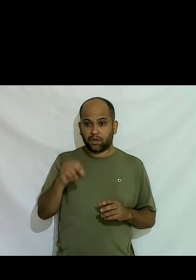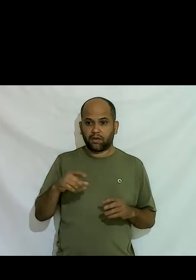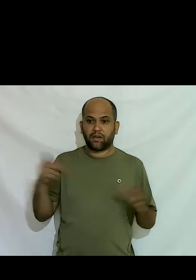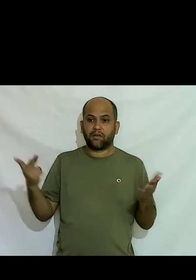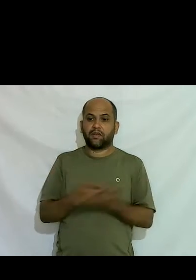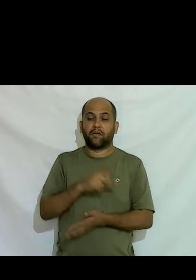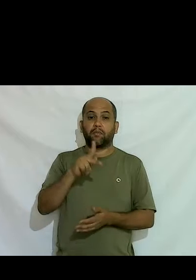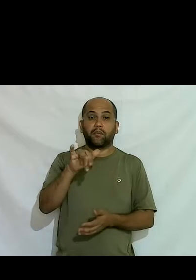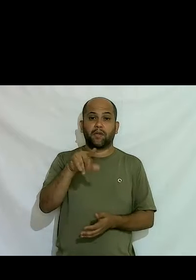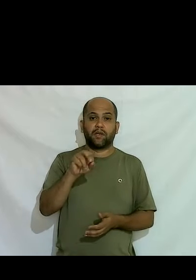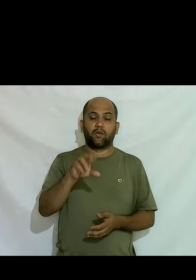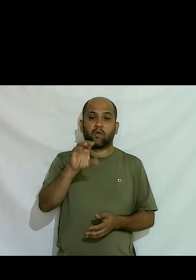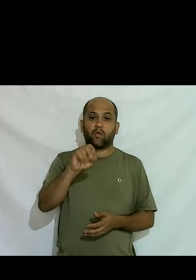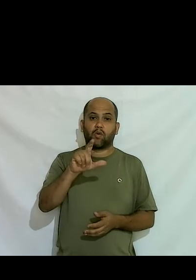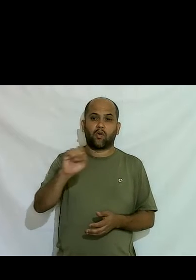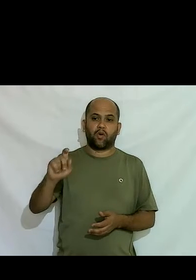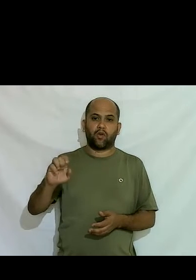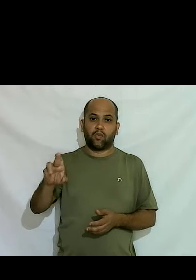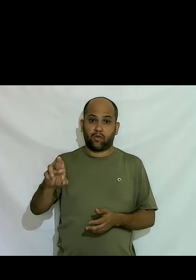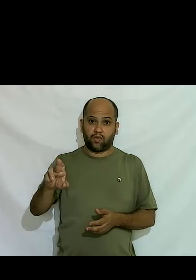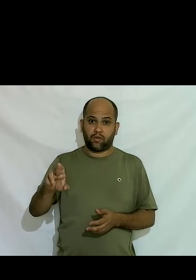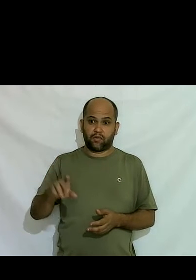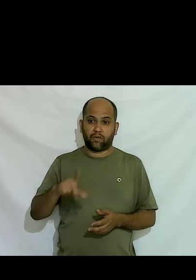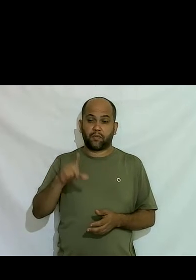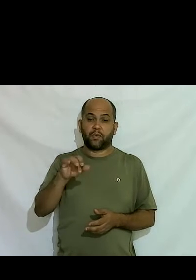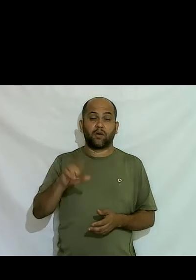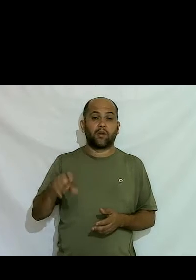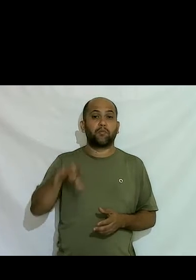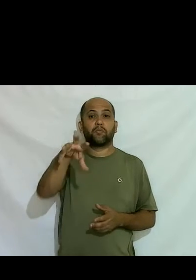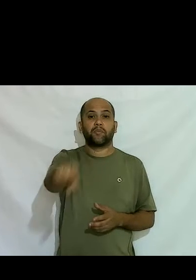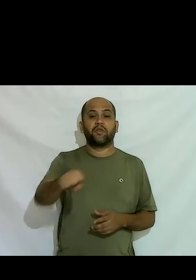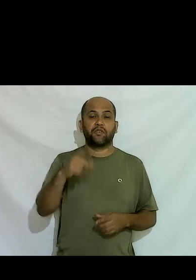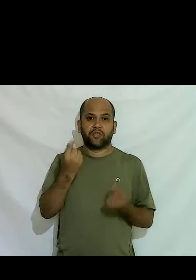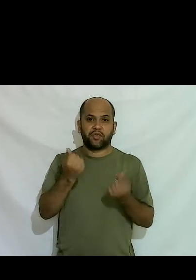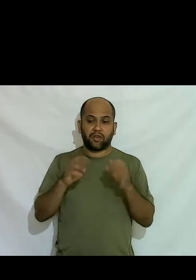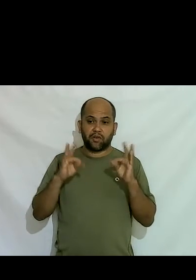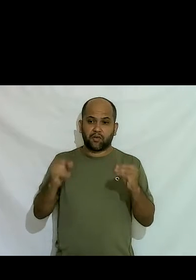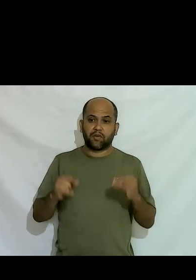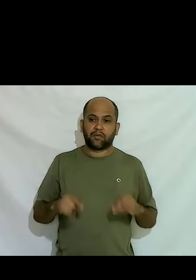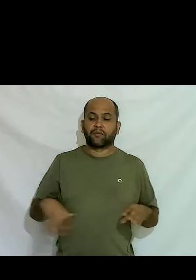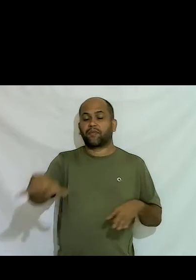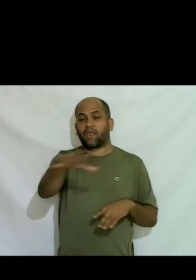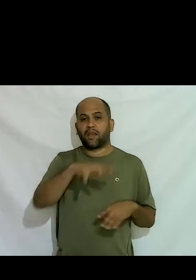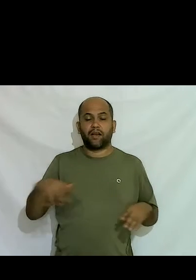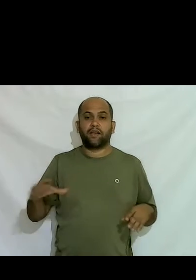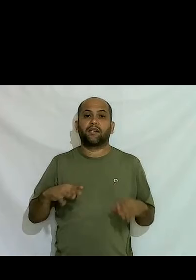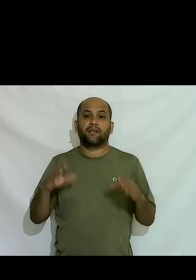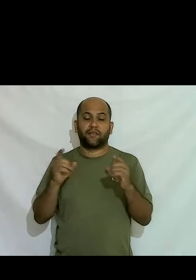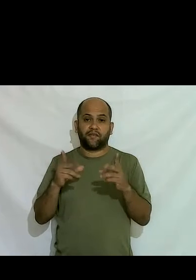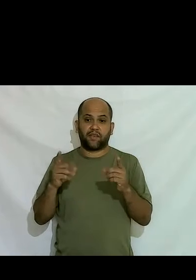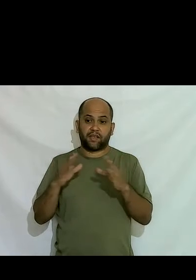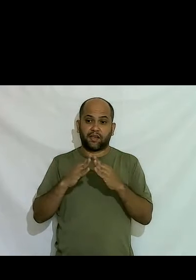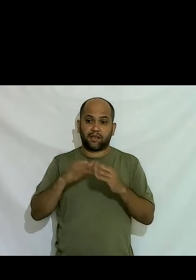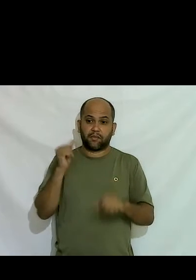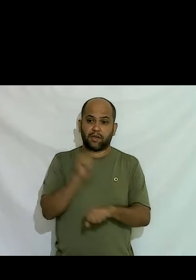e o plano Collor para quem não sabe pegou o dinheiro de todo mundo o mercado parou o mercado imobiliário principalmente eu tinha